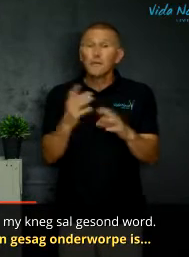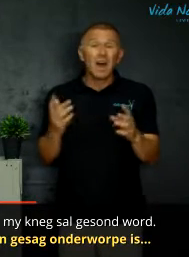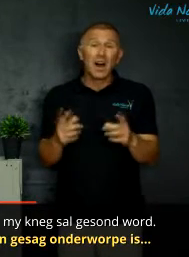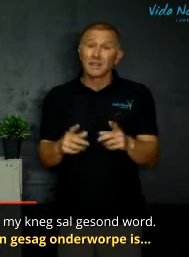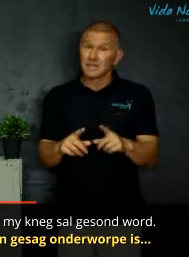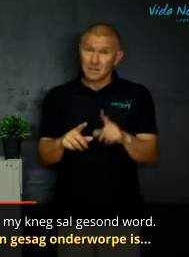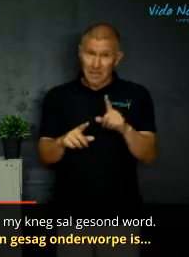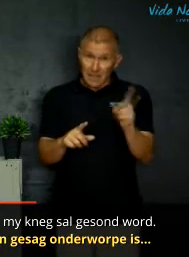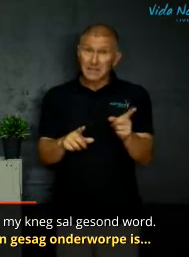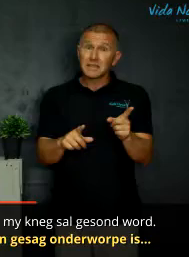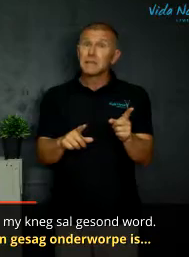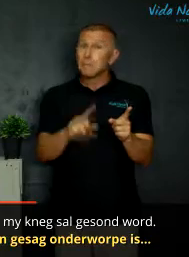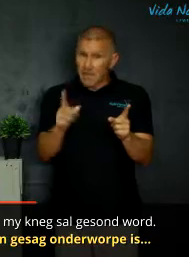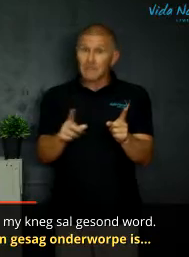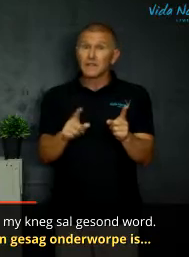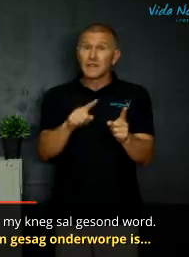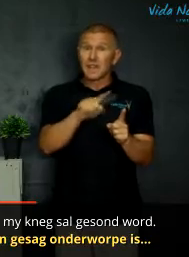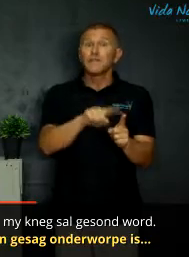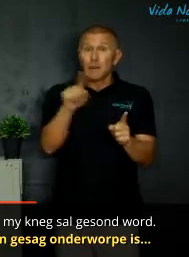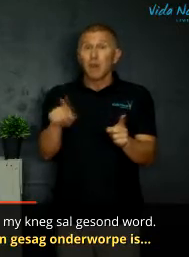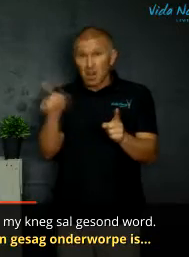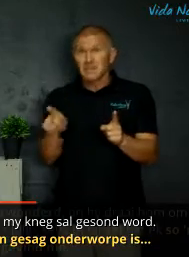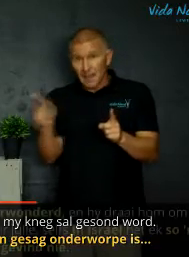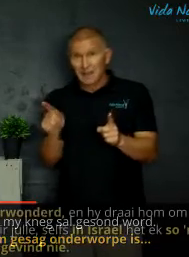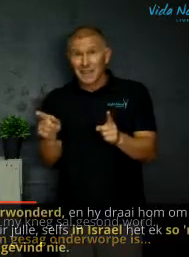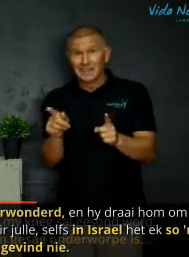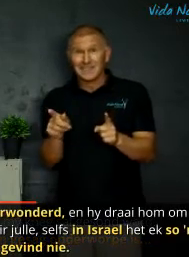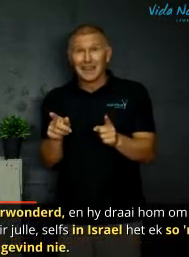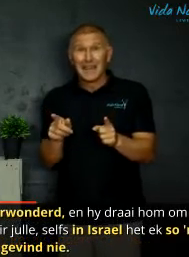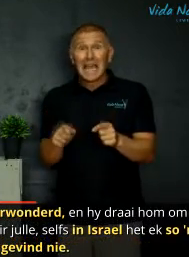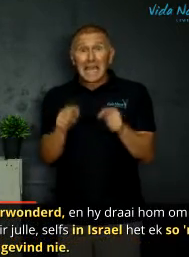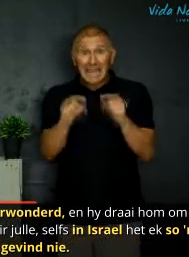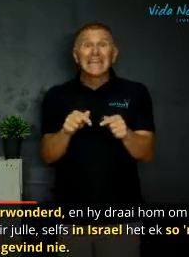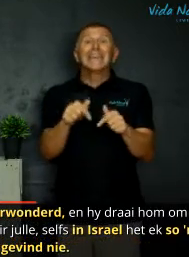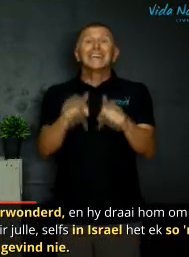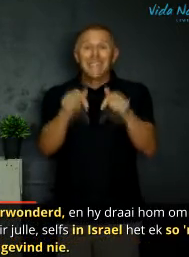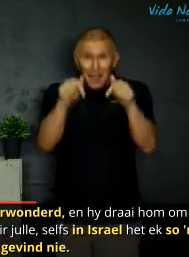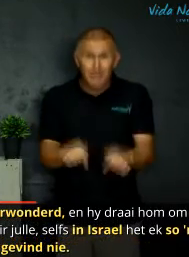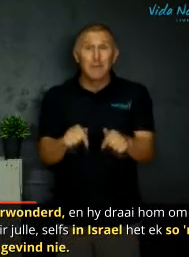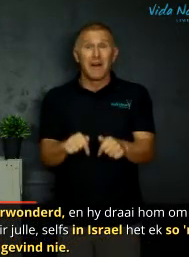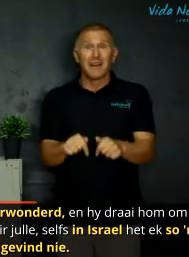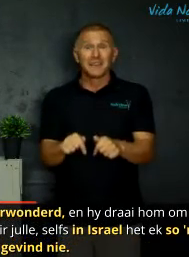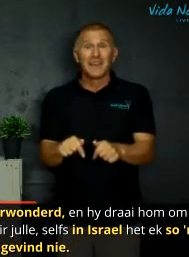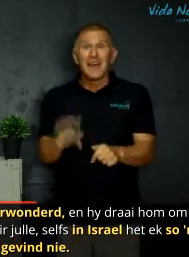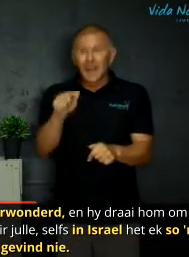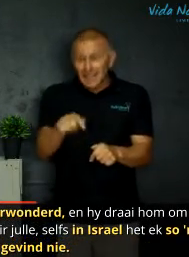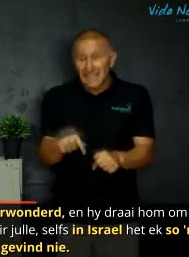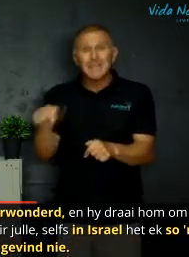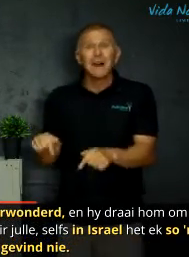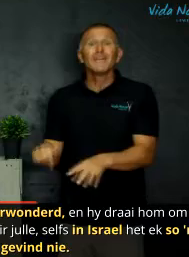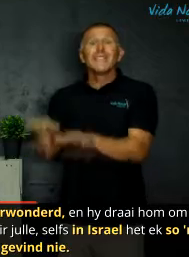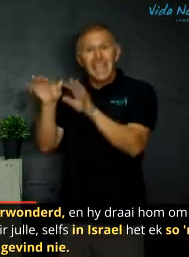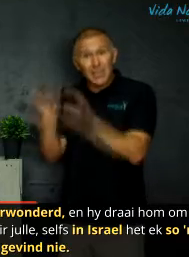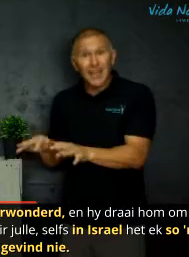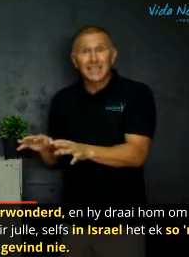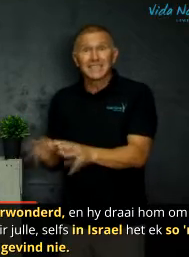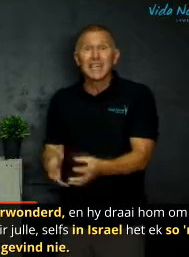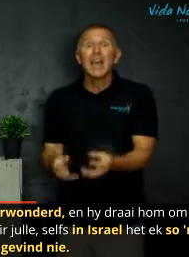verbaas Jesus meeste van die tyd verbaas aan die mense hiedie keer is hy verbaas want die is iemand wat nie joot is nie